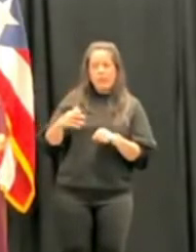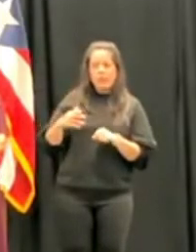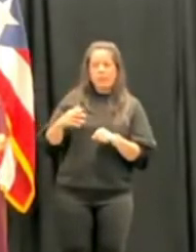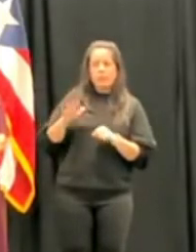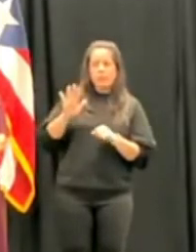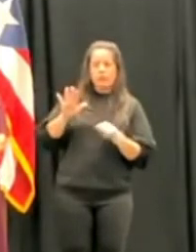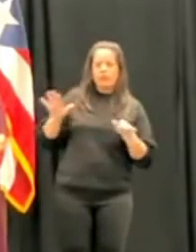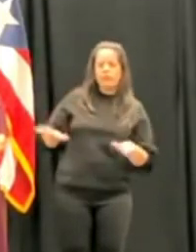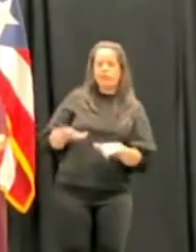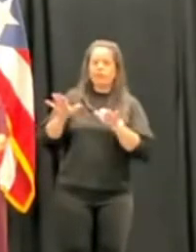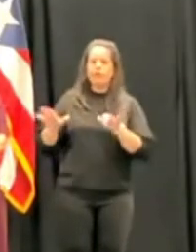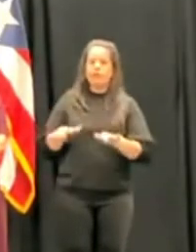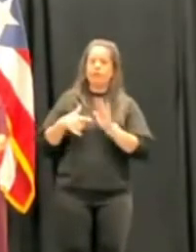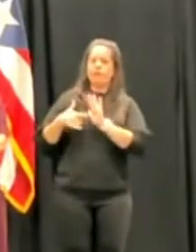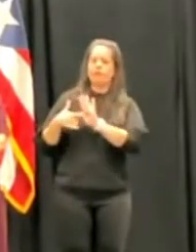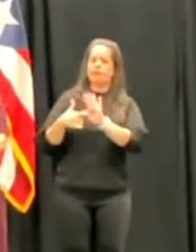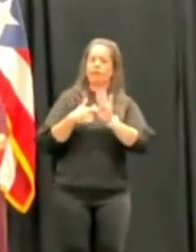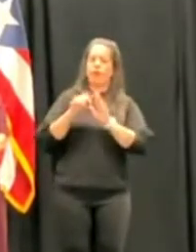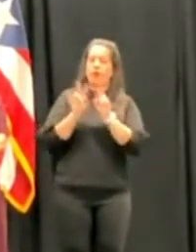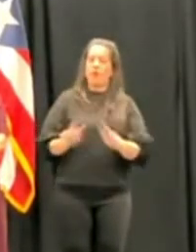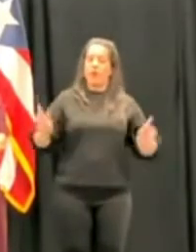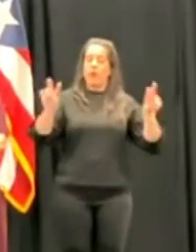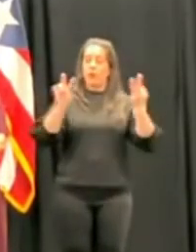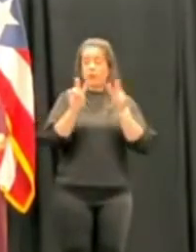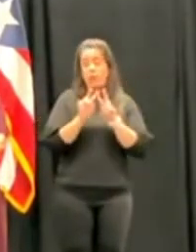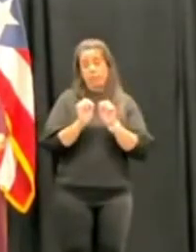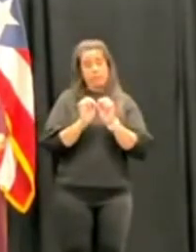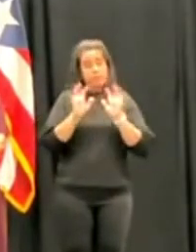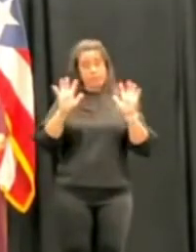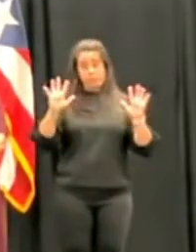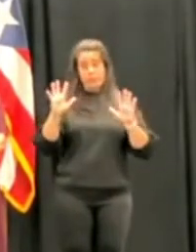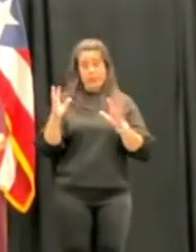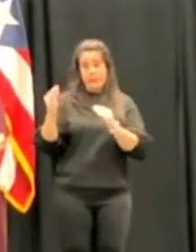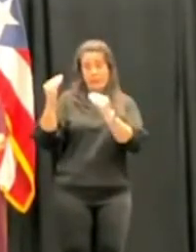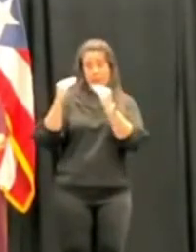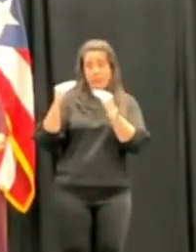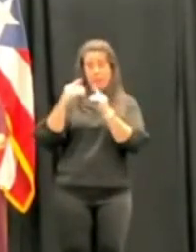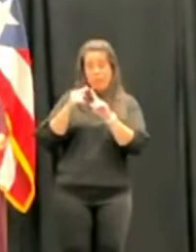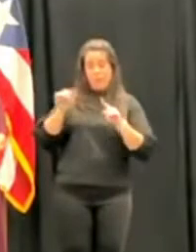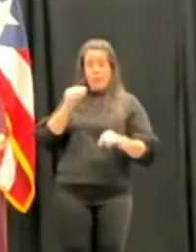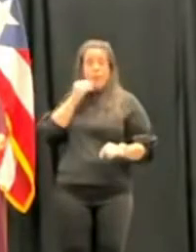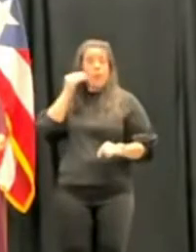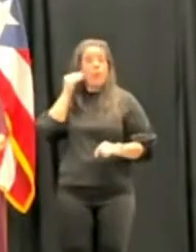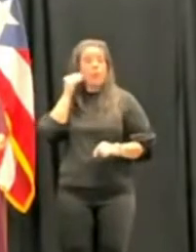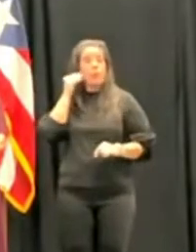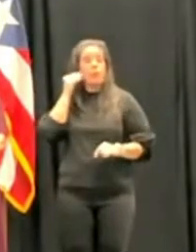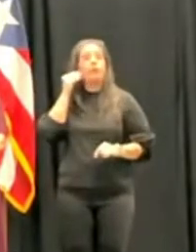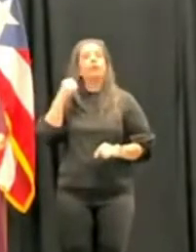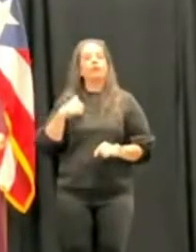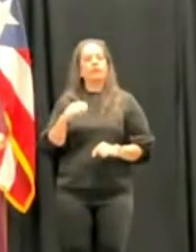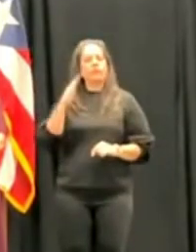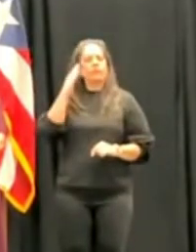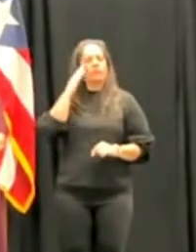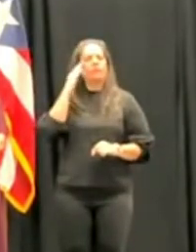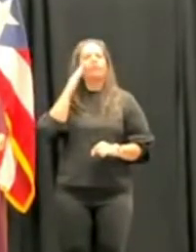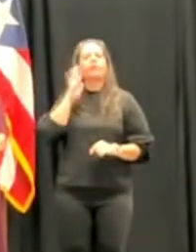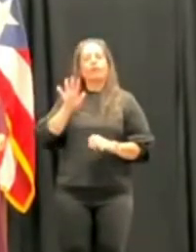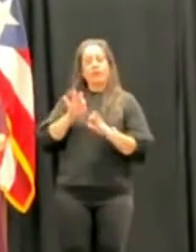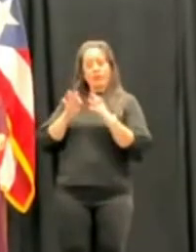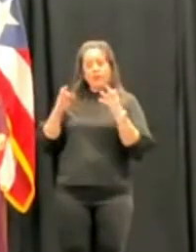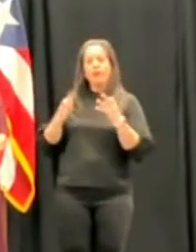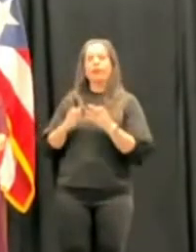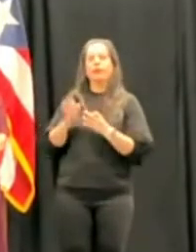en sus acciones los valores que claramente le inculcaron en su hogar y que he tenido el privilegio de conocer a su